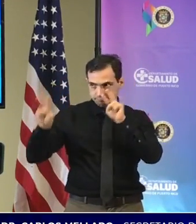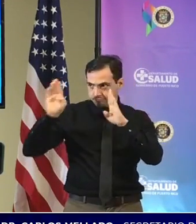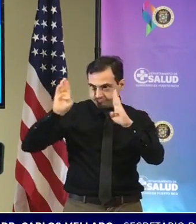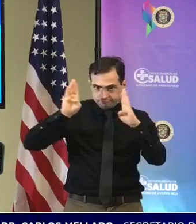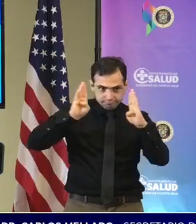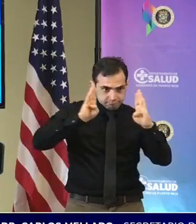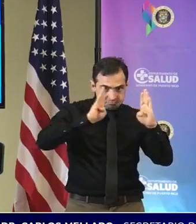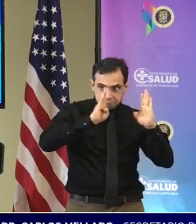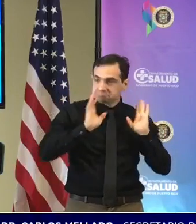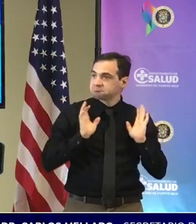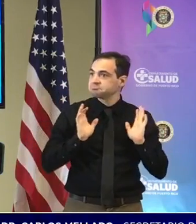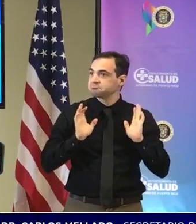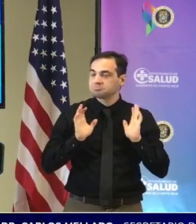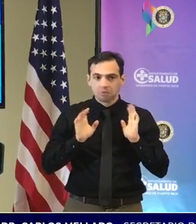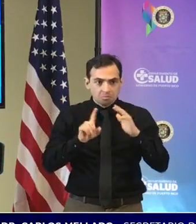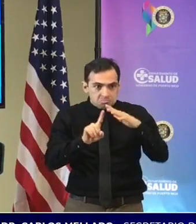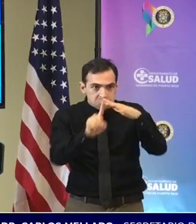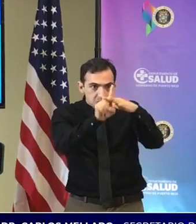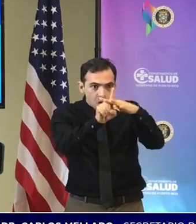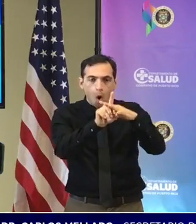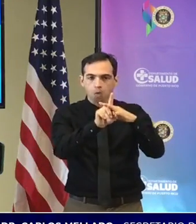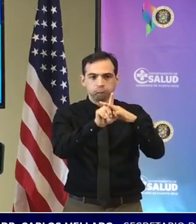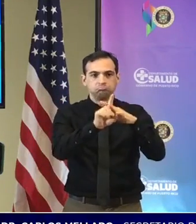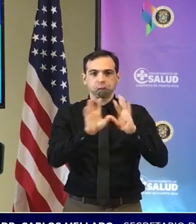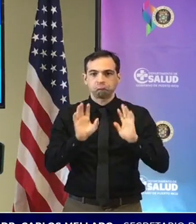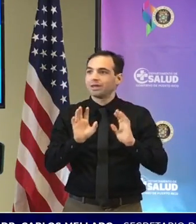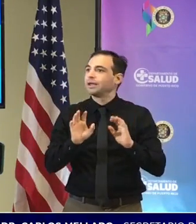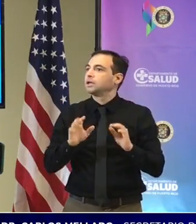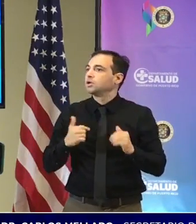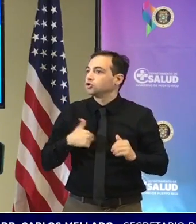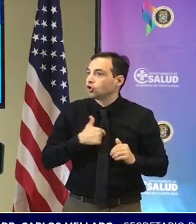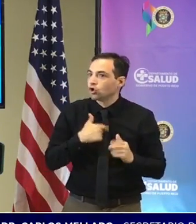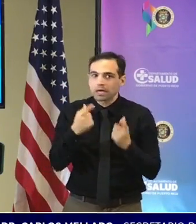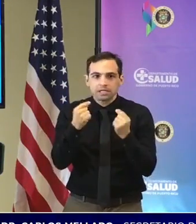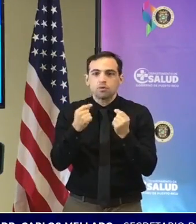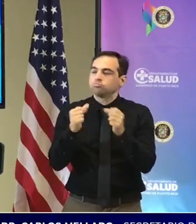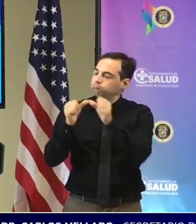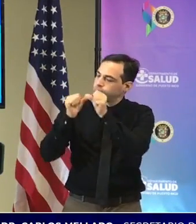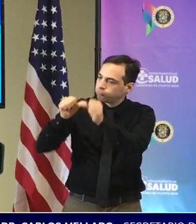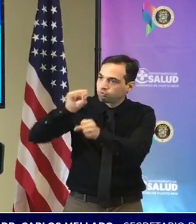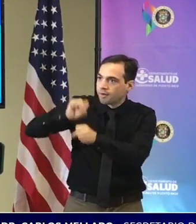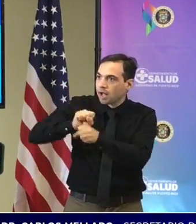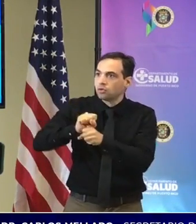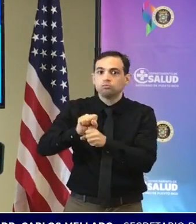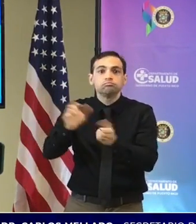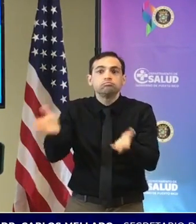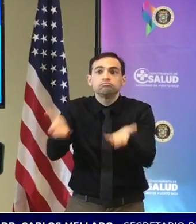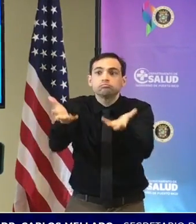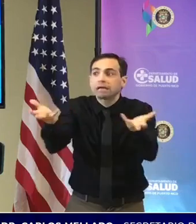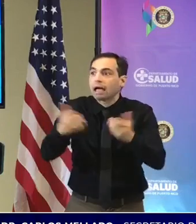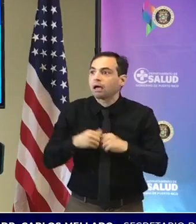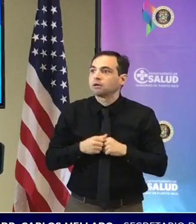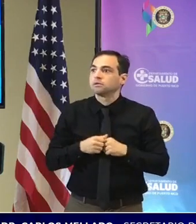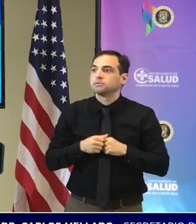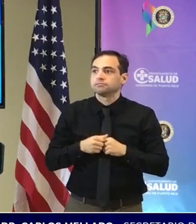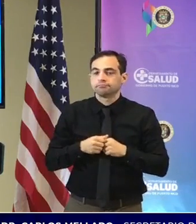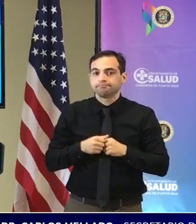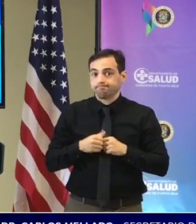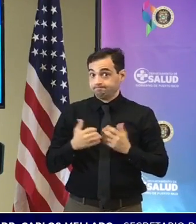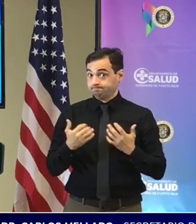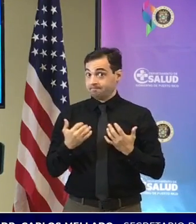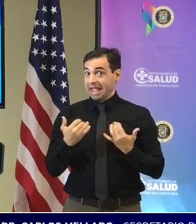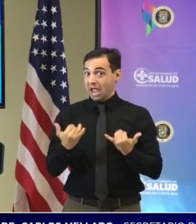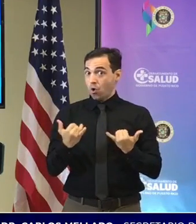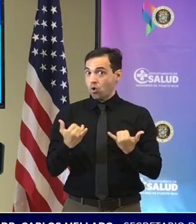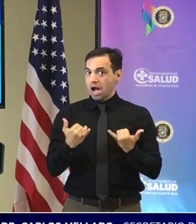y las herramientas están y la exportación sigue siendo exactamente la misma los casos que tenemos hasta ahora que se sabe que